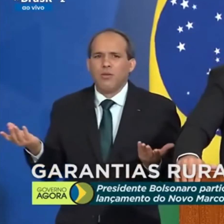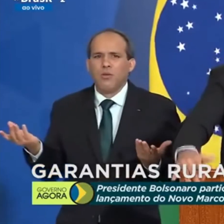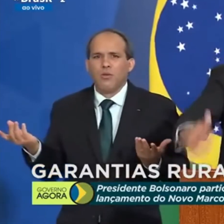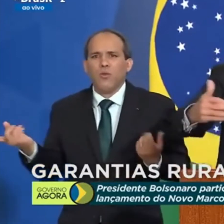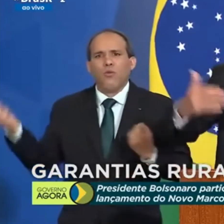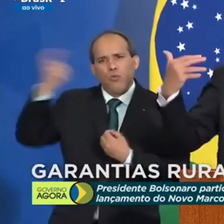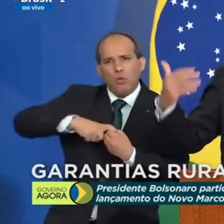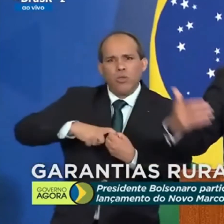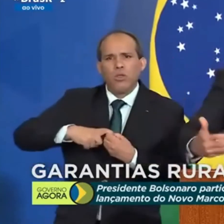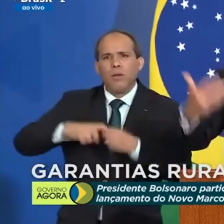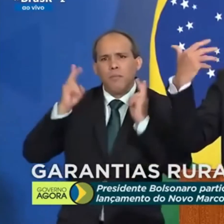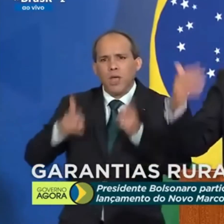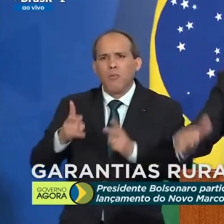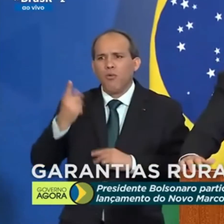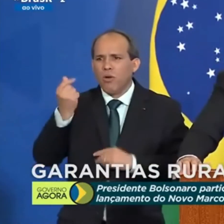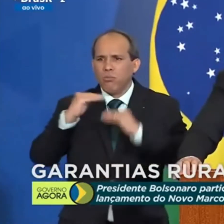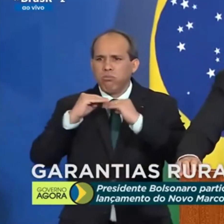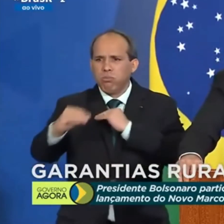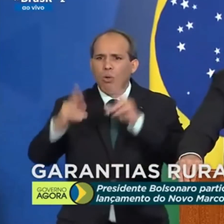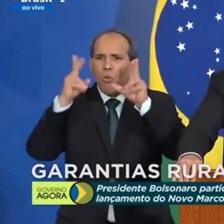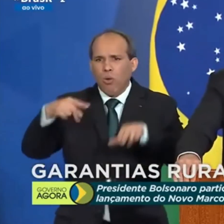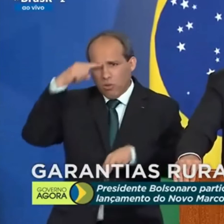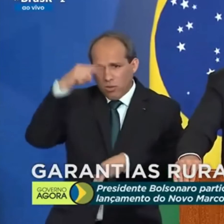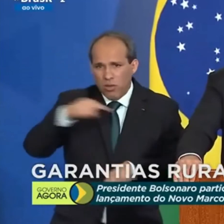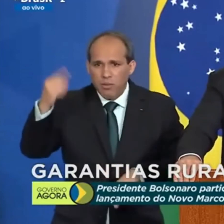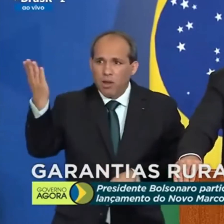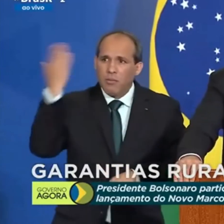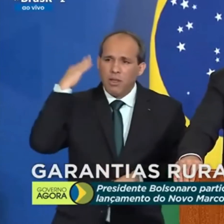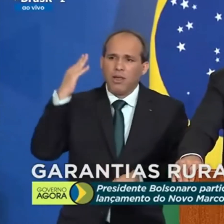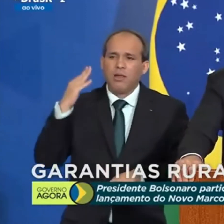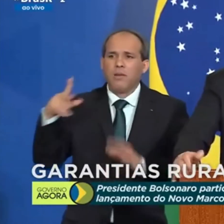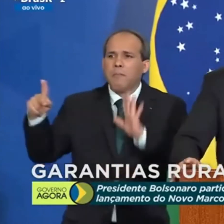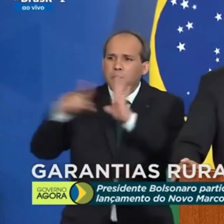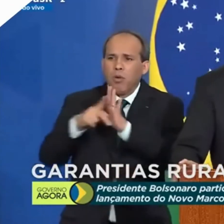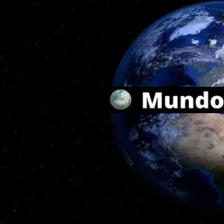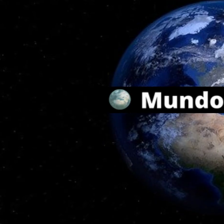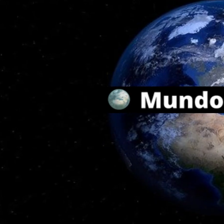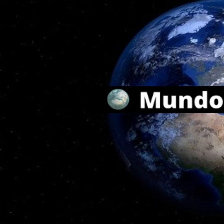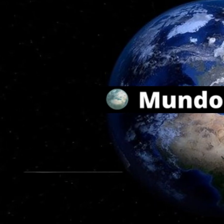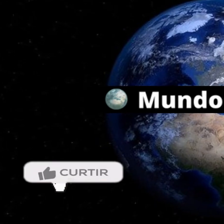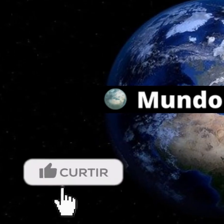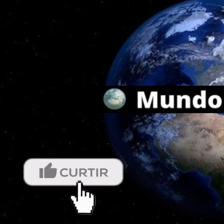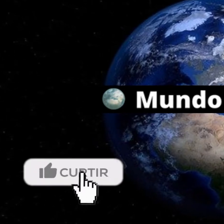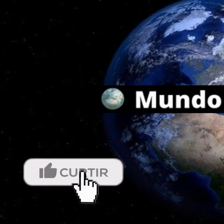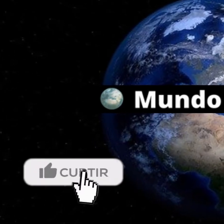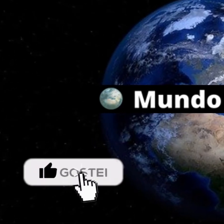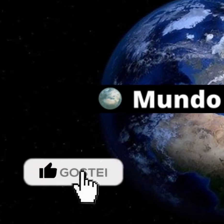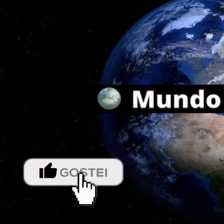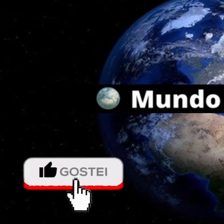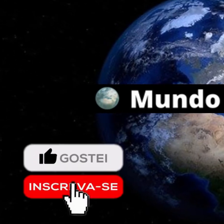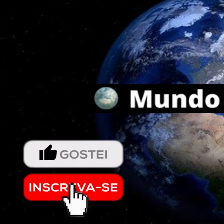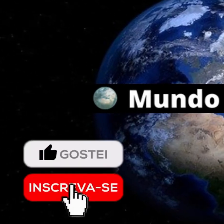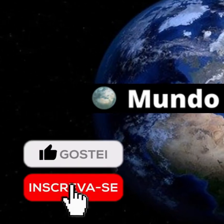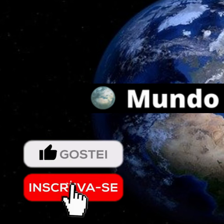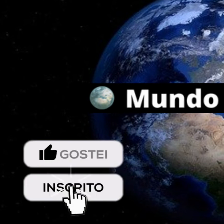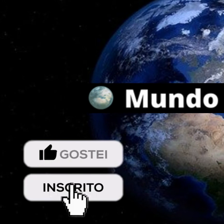retorne aos níveis de, uma semana passada, os preços dos combustíveis no Brasil. Agora deixe o like, se inscreva